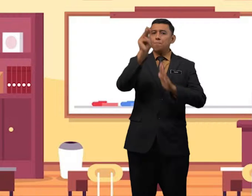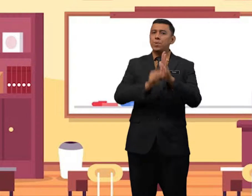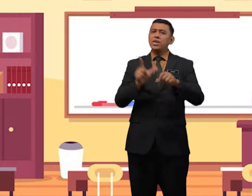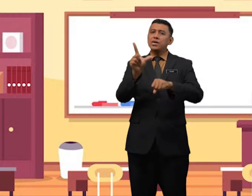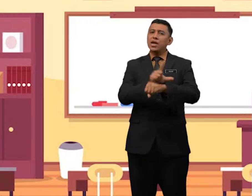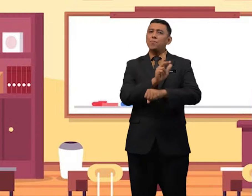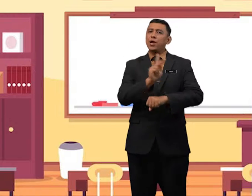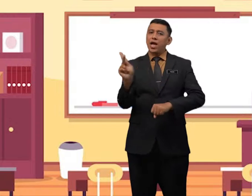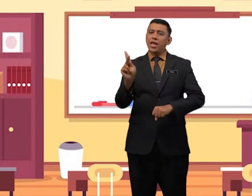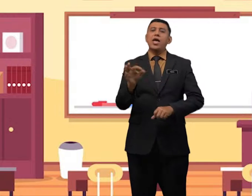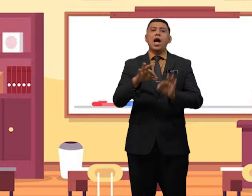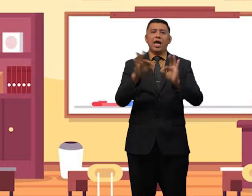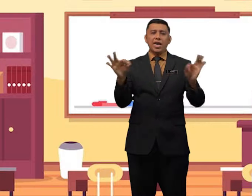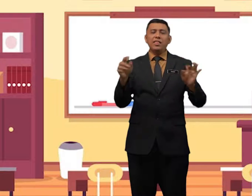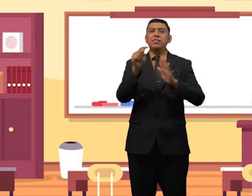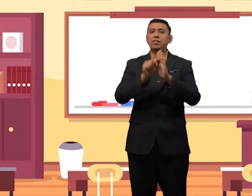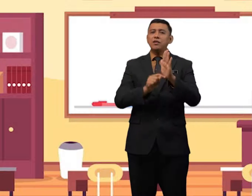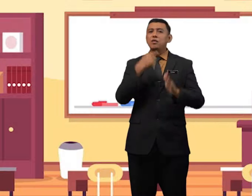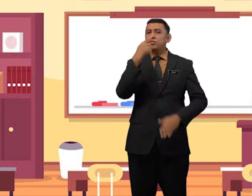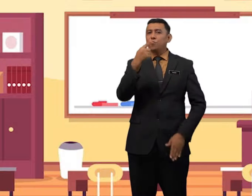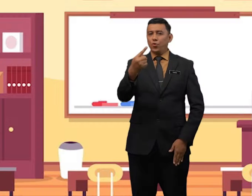melengkapkan ayat tersebut.